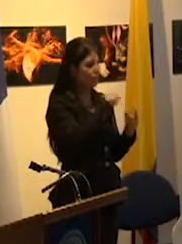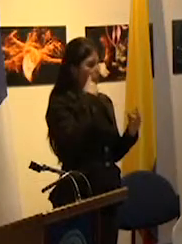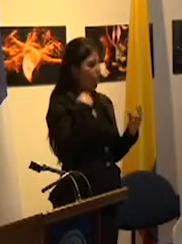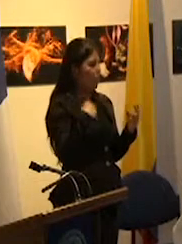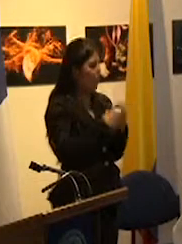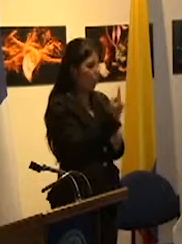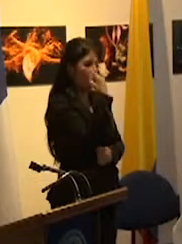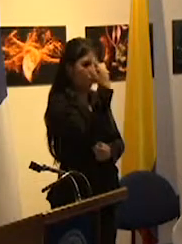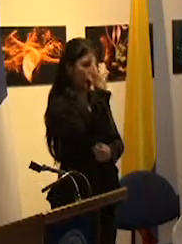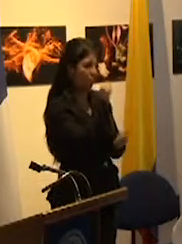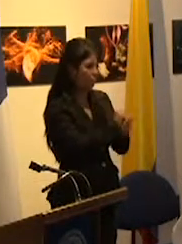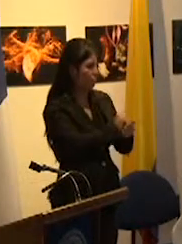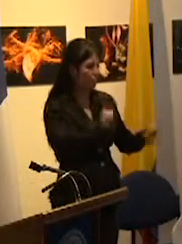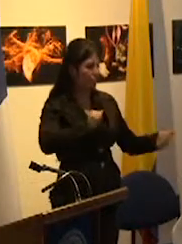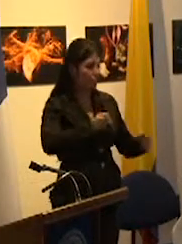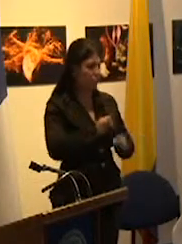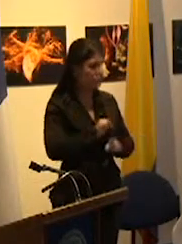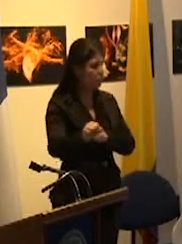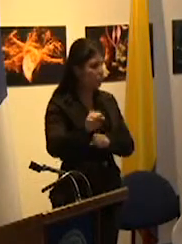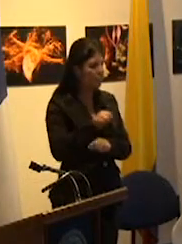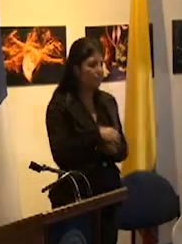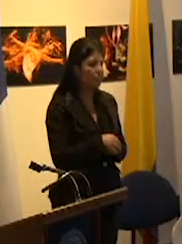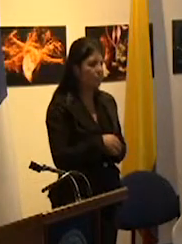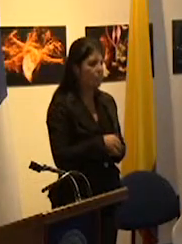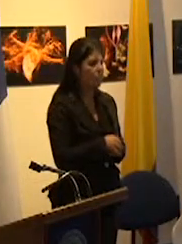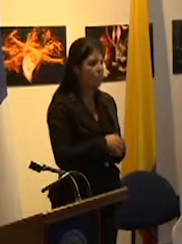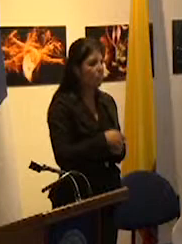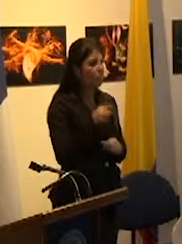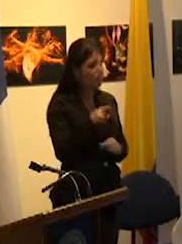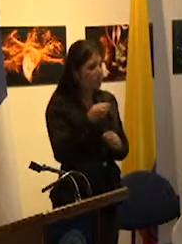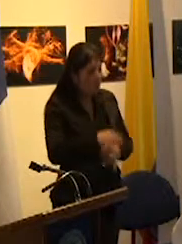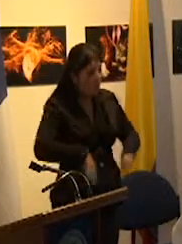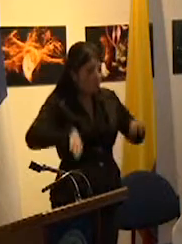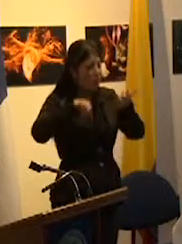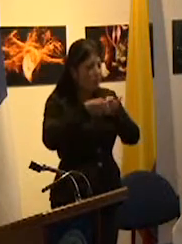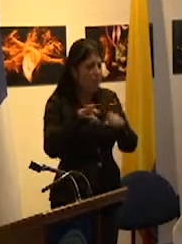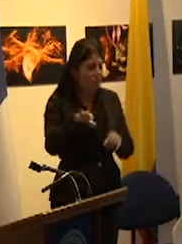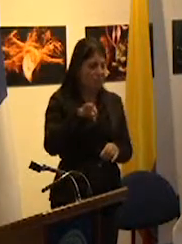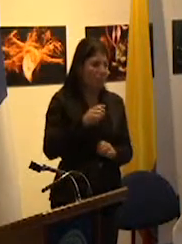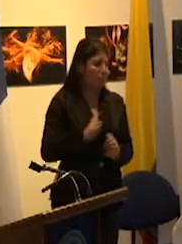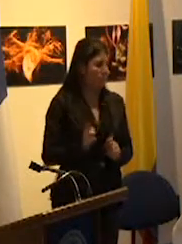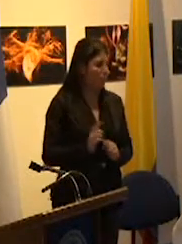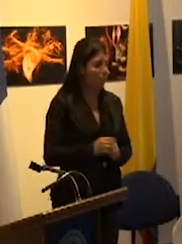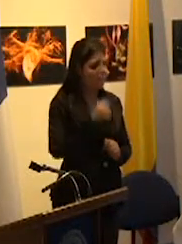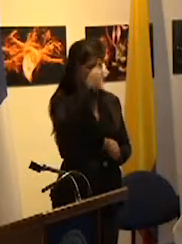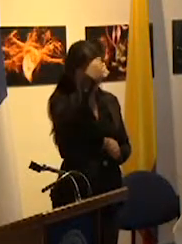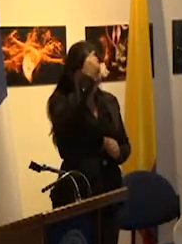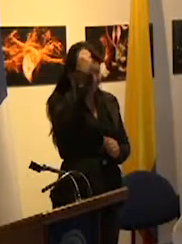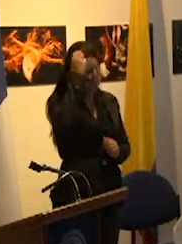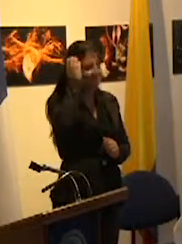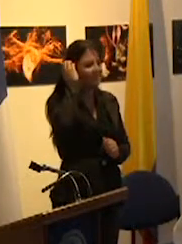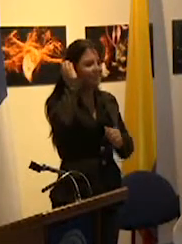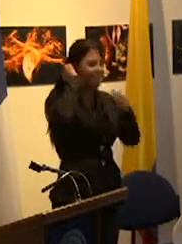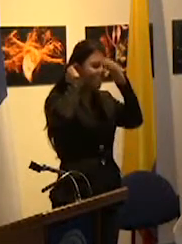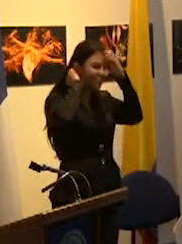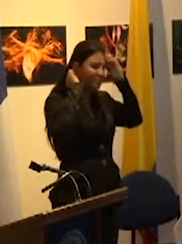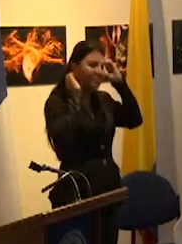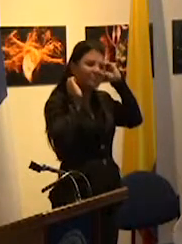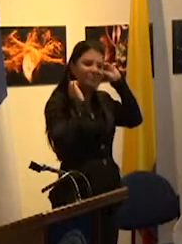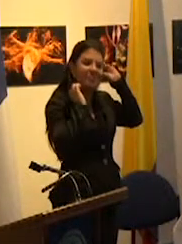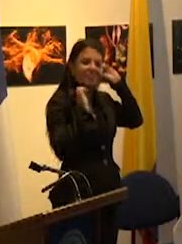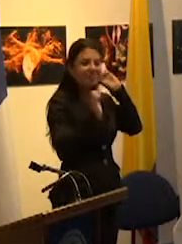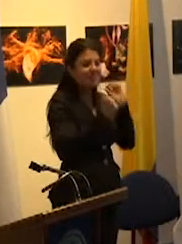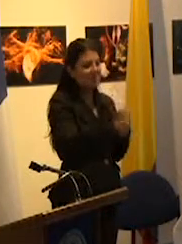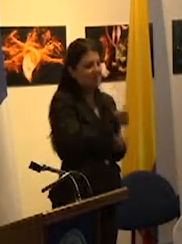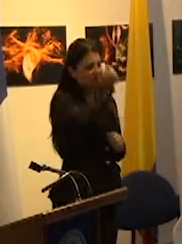sin que la subjetivación política fuera reposicionada como una piedra basal en un contexto en el que fue